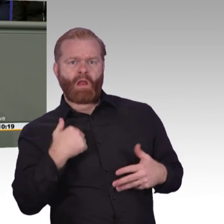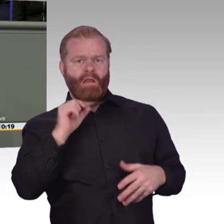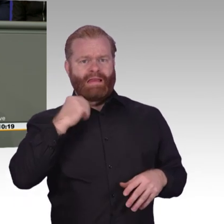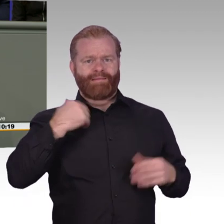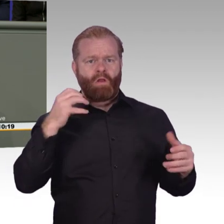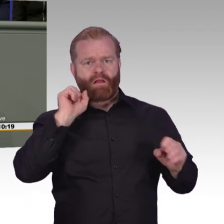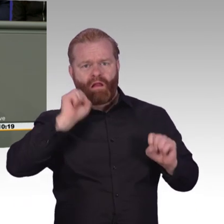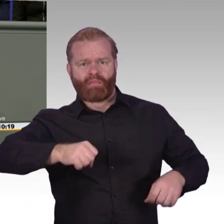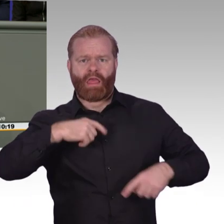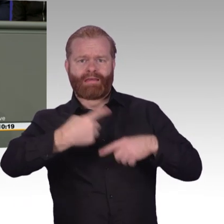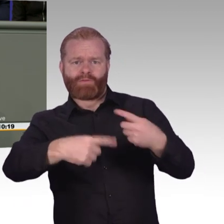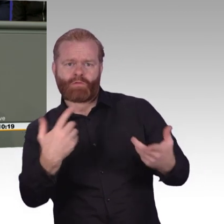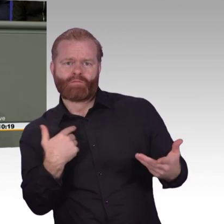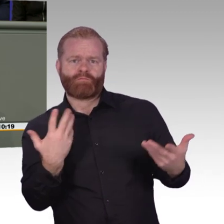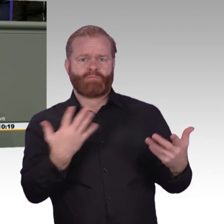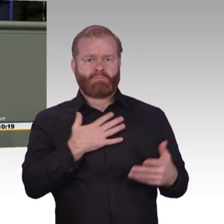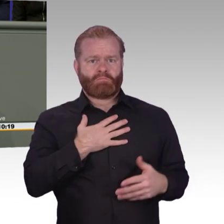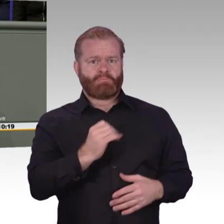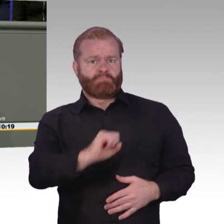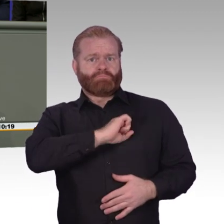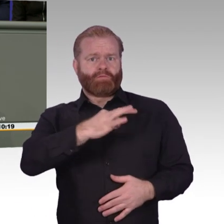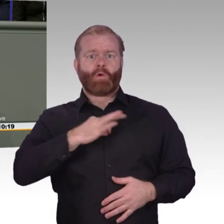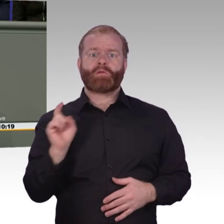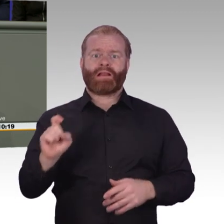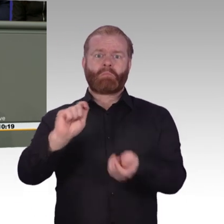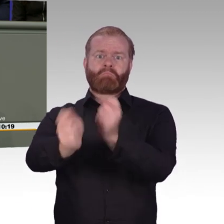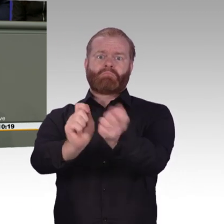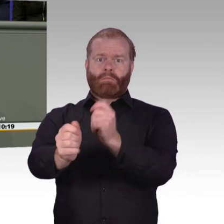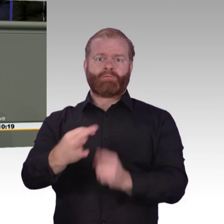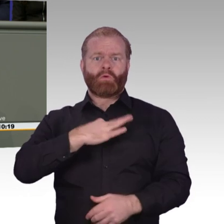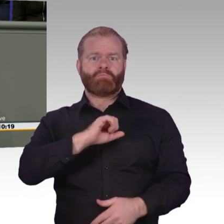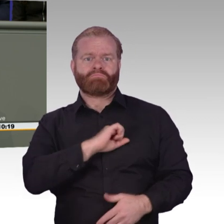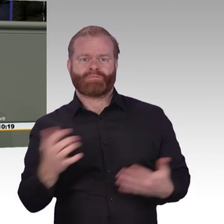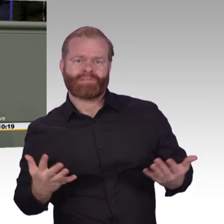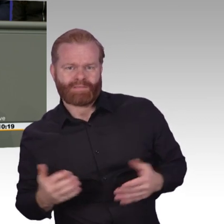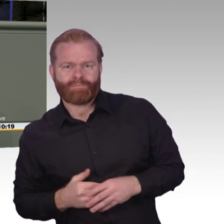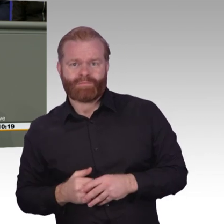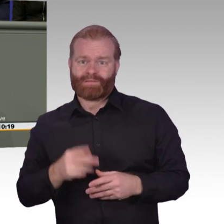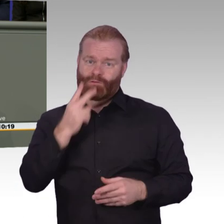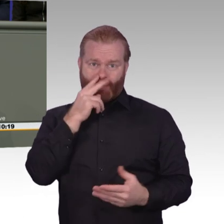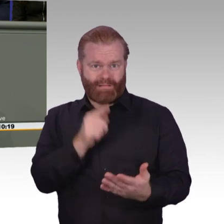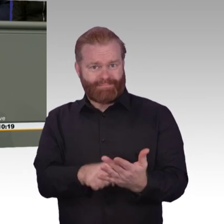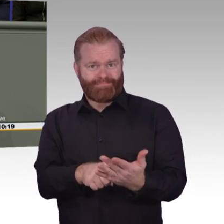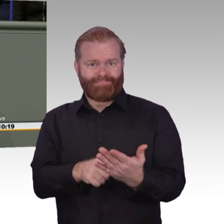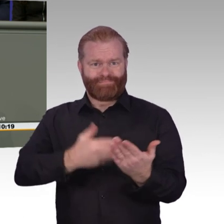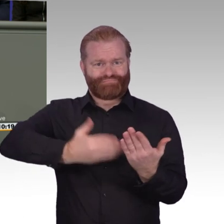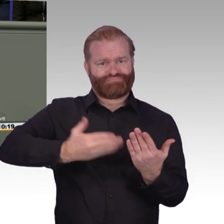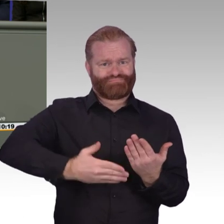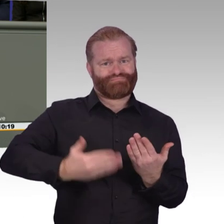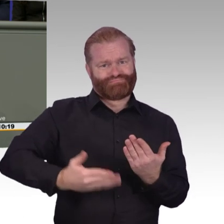beherrschen. Dafür braucht es einen Überblick. Nun ist abgebildet, welches Ministerium arbeitet und welchen Vorhaben,